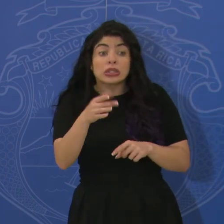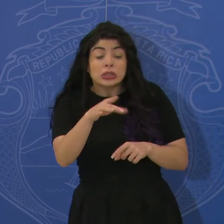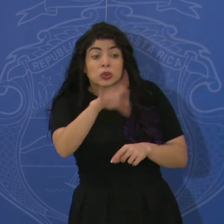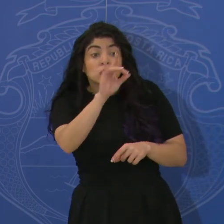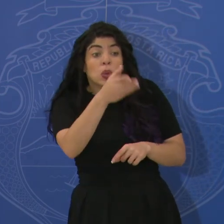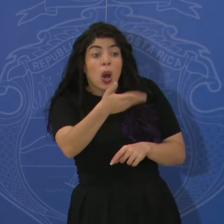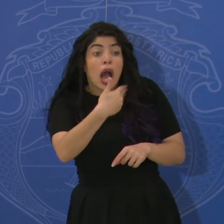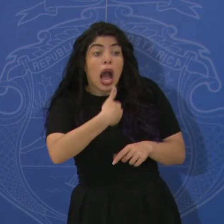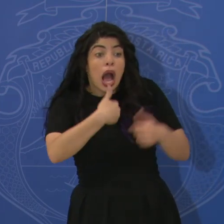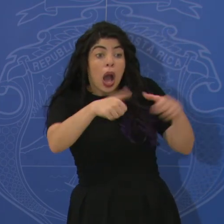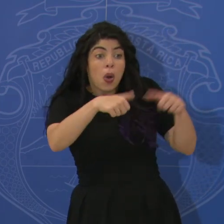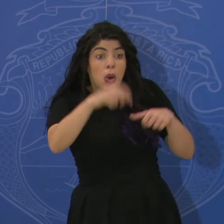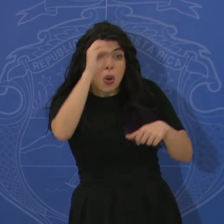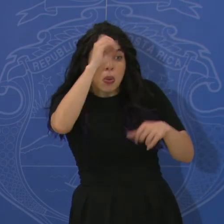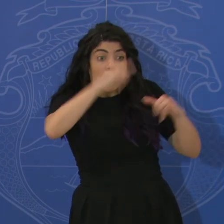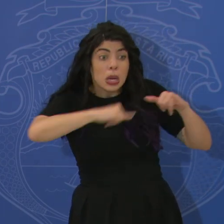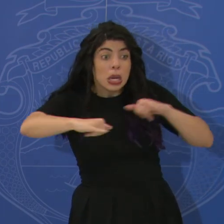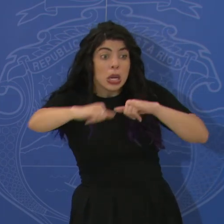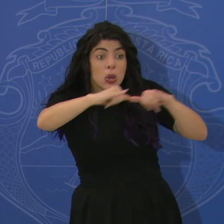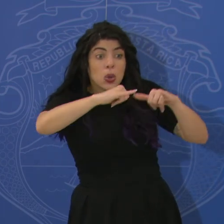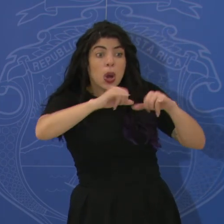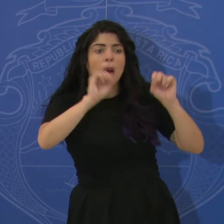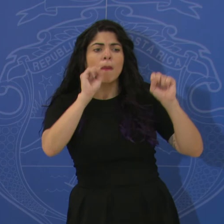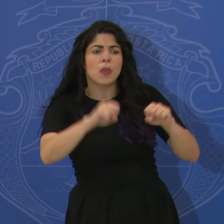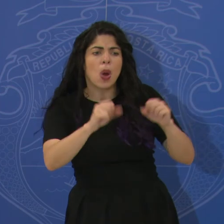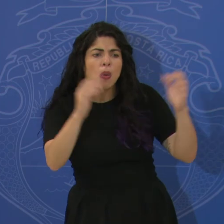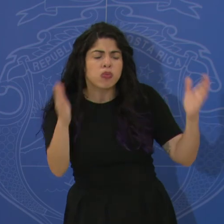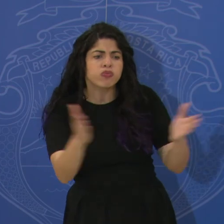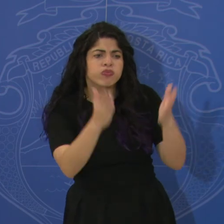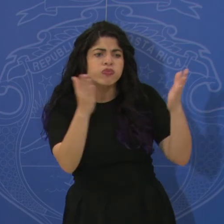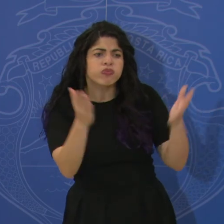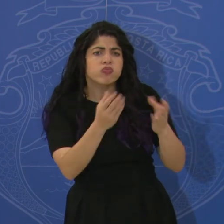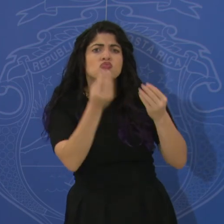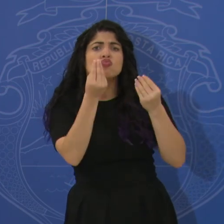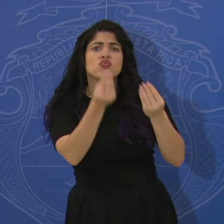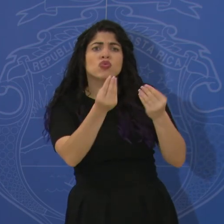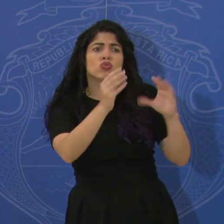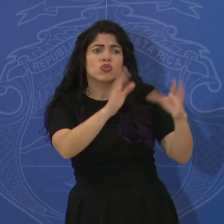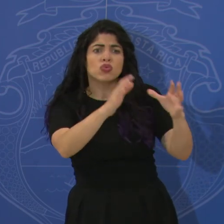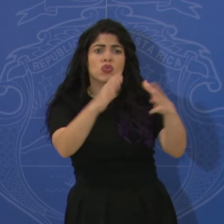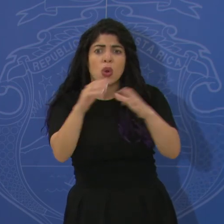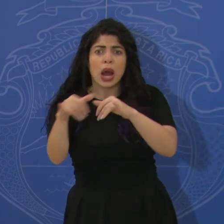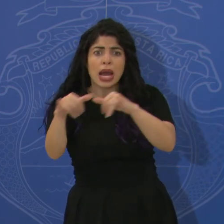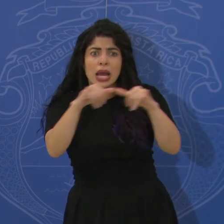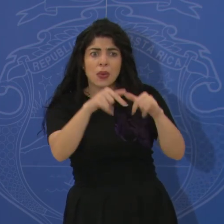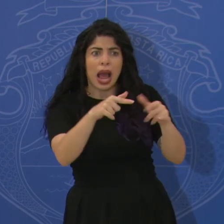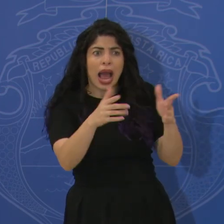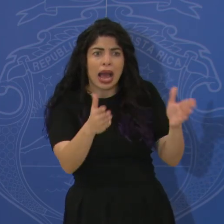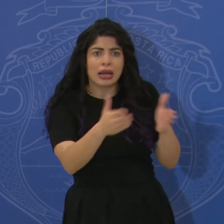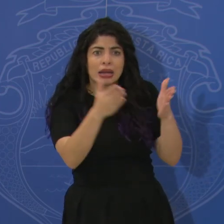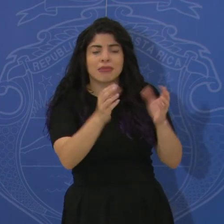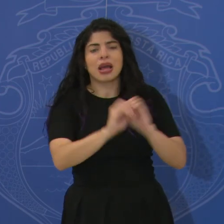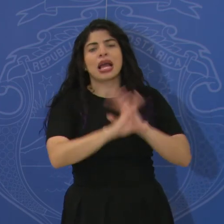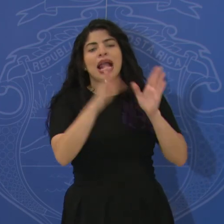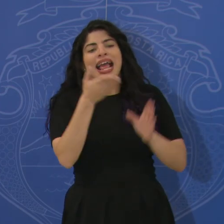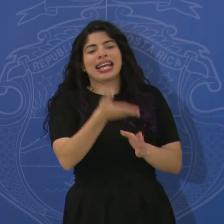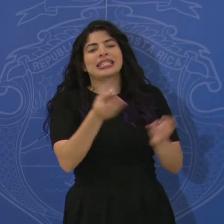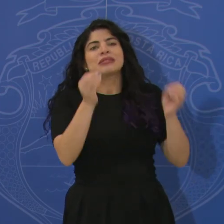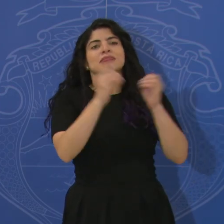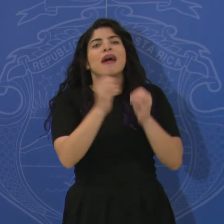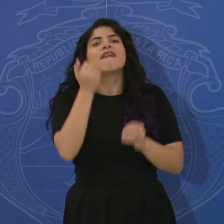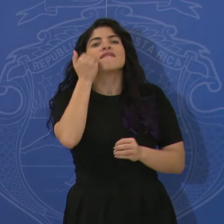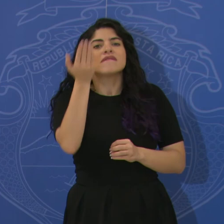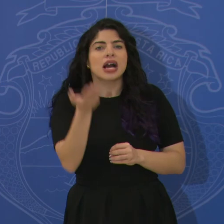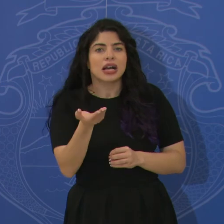encuentros, encontrar consensos y puede empujarlo con muchos sectores a estando de acuerdo, es claramente más fácil de que